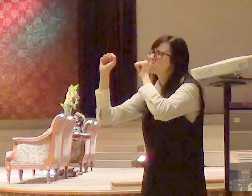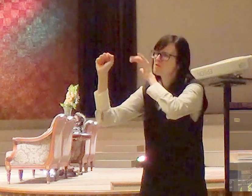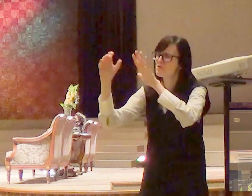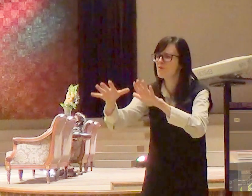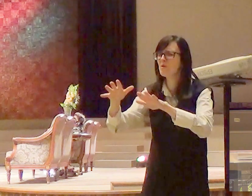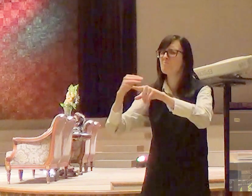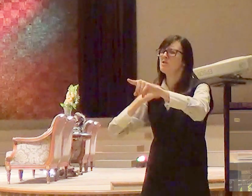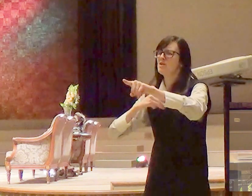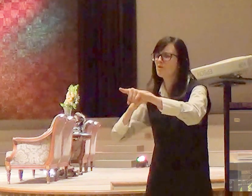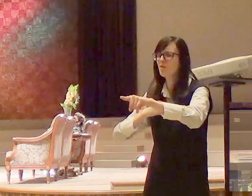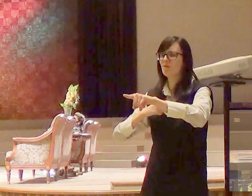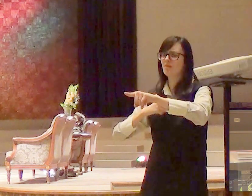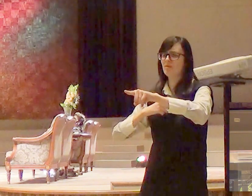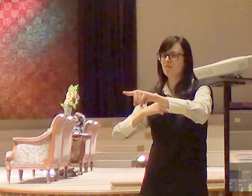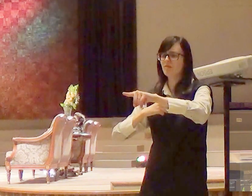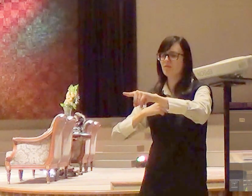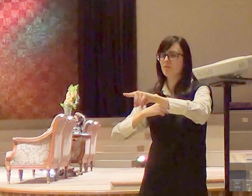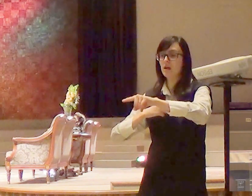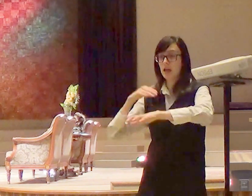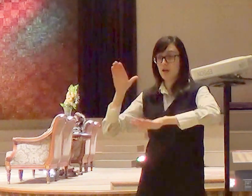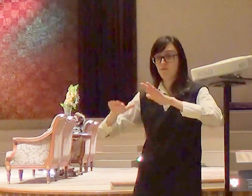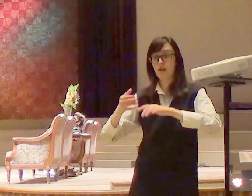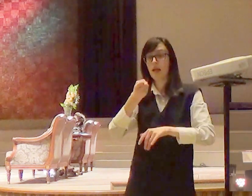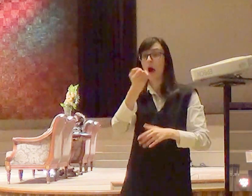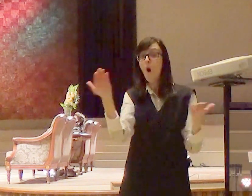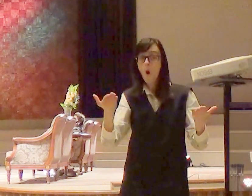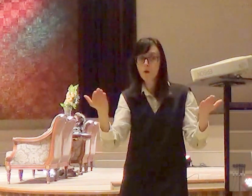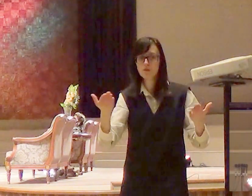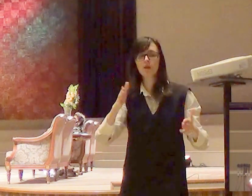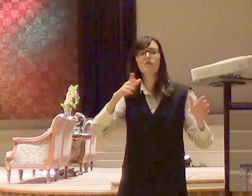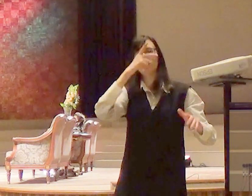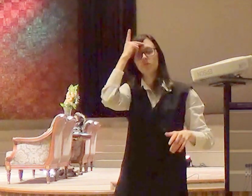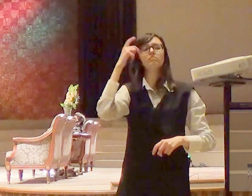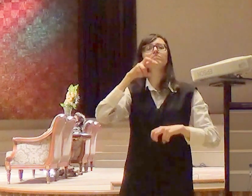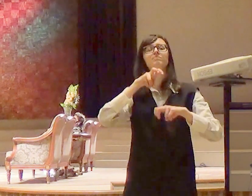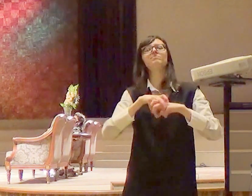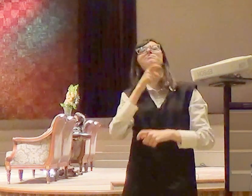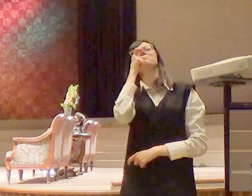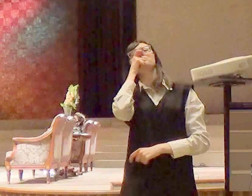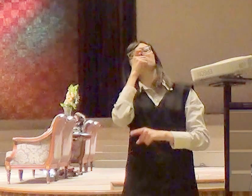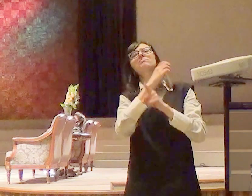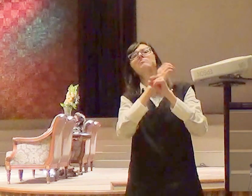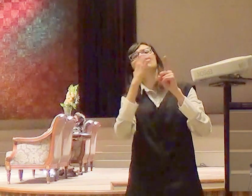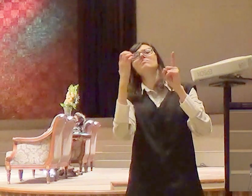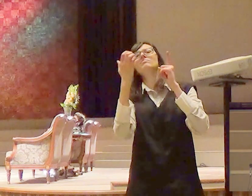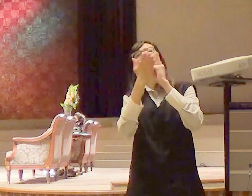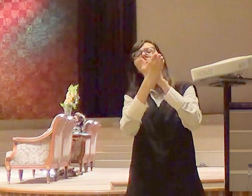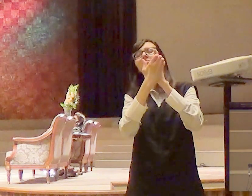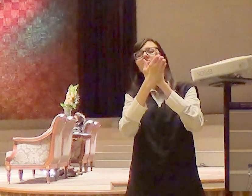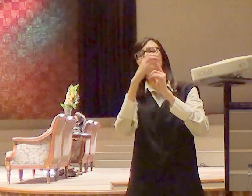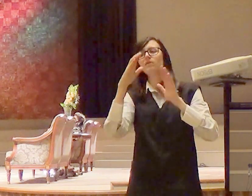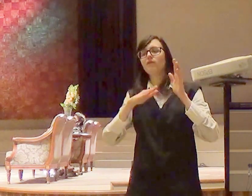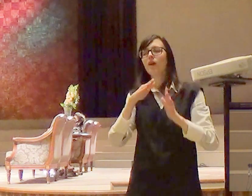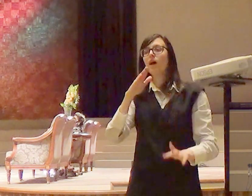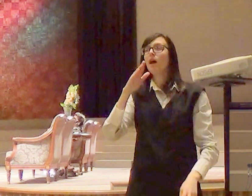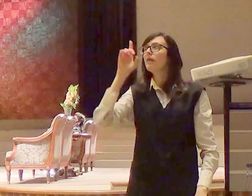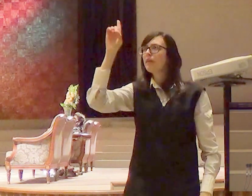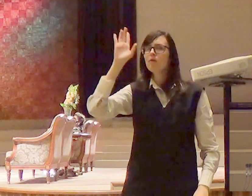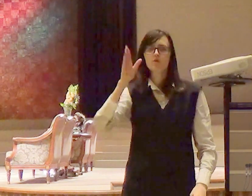e sabe o eu acredito é que tem muita gente aqui hoje que está tendo mais uma oportunidade só porque